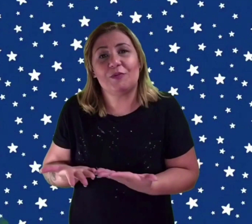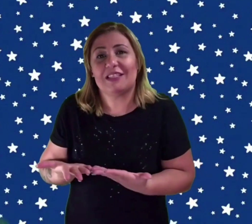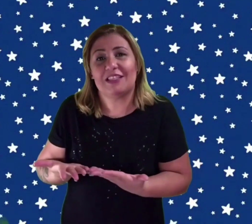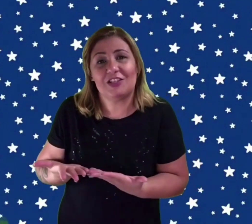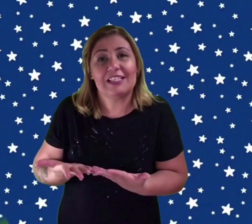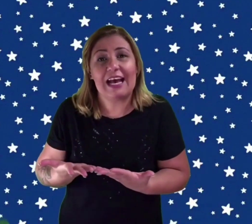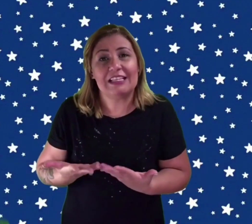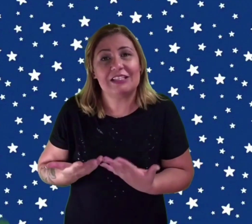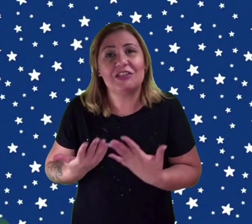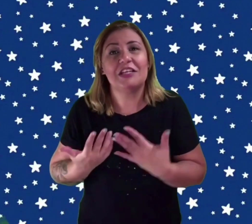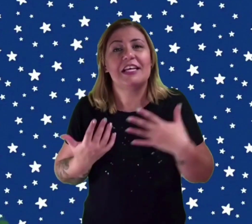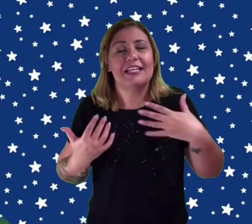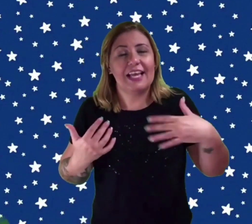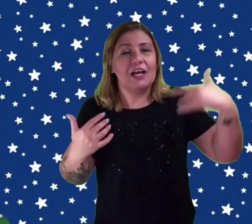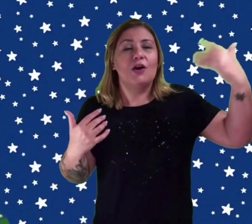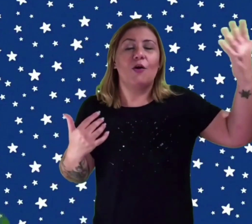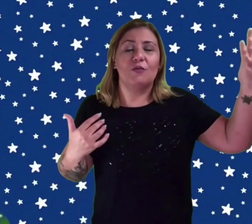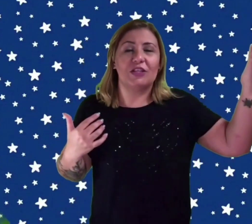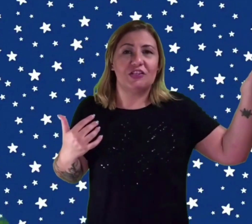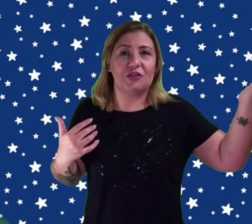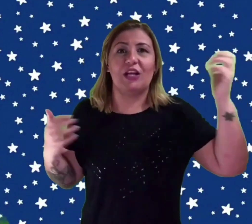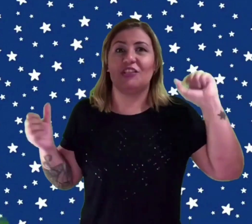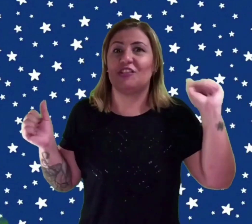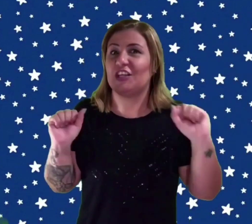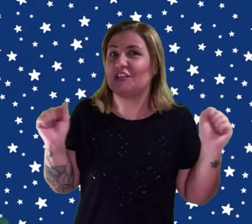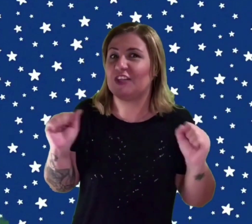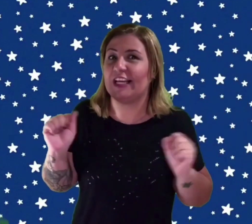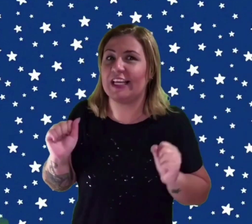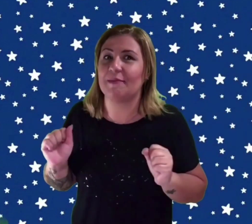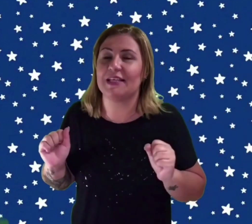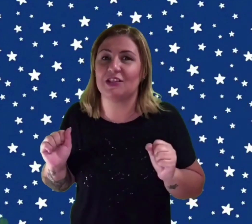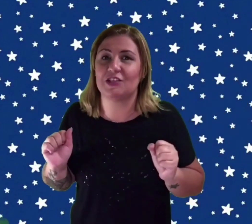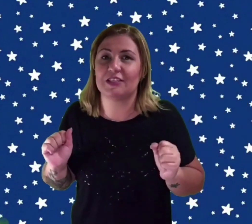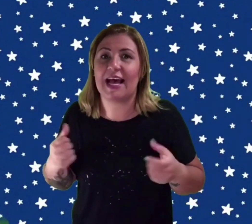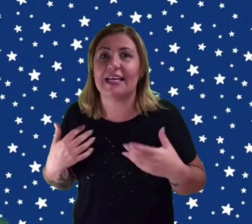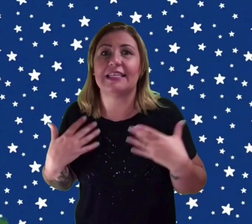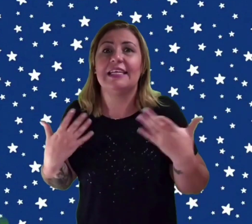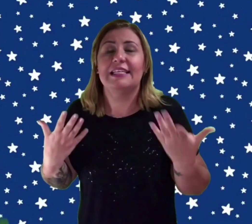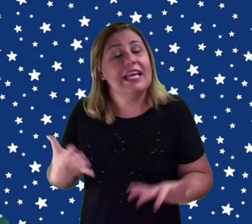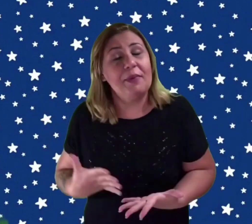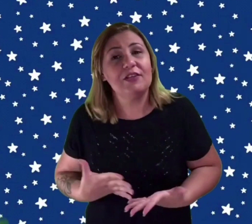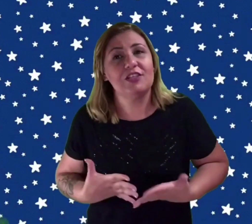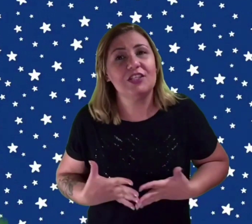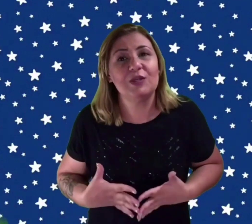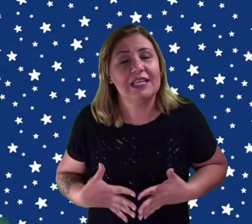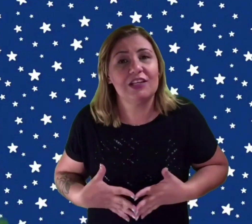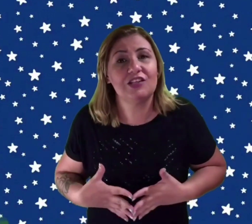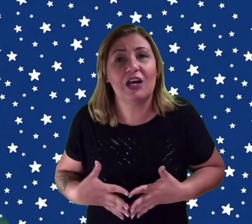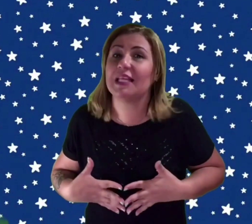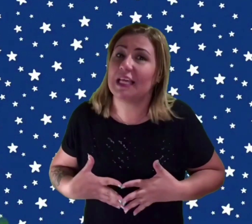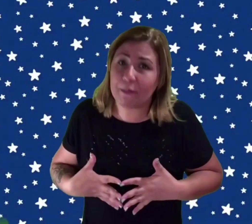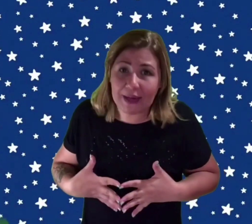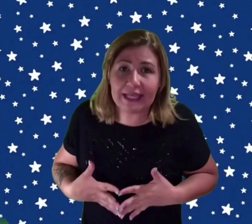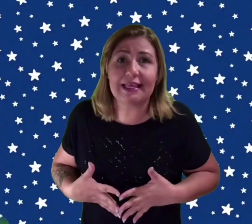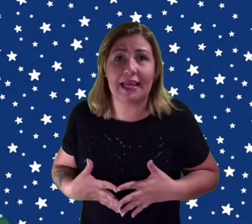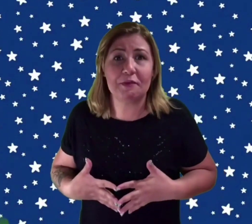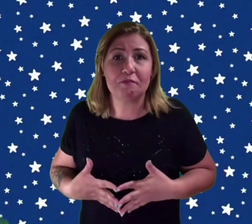mais agitadas. Né? Como na história tinha a estrelinha mais agitada, de repente na sua sala de aula também tem